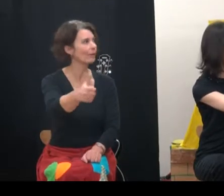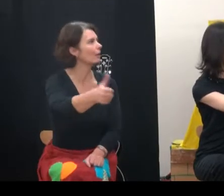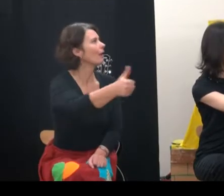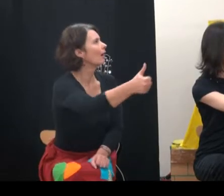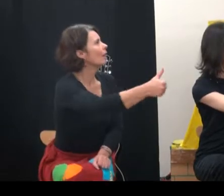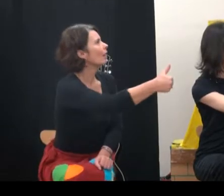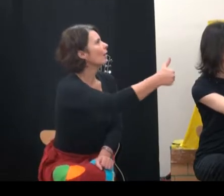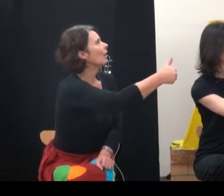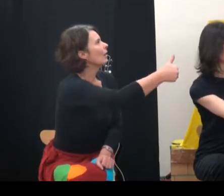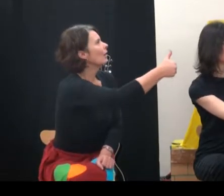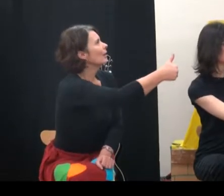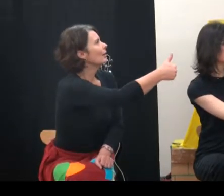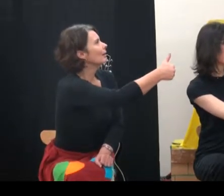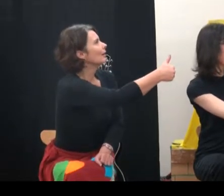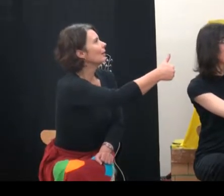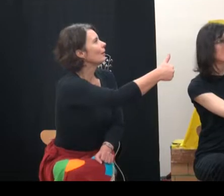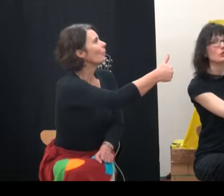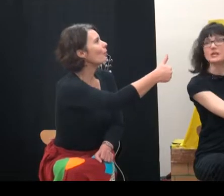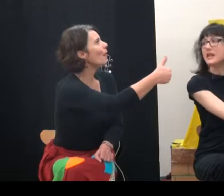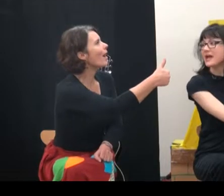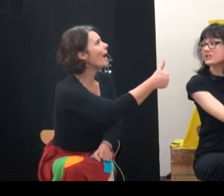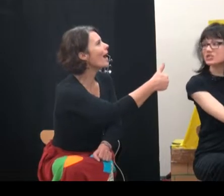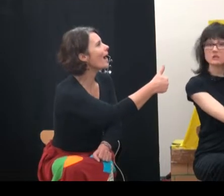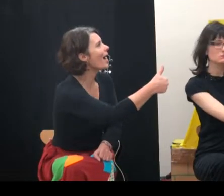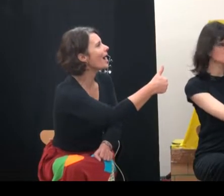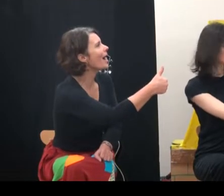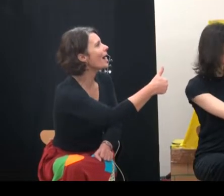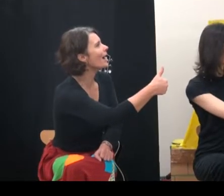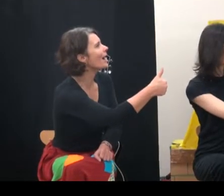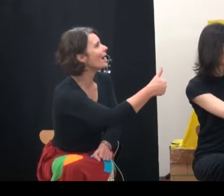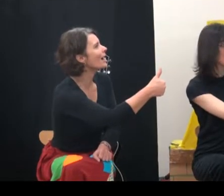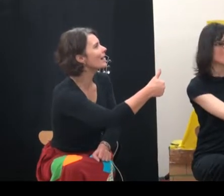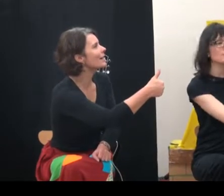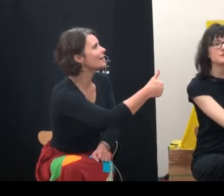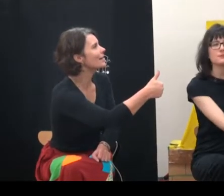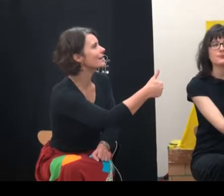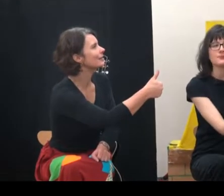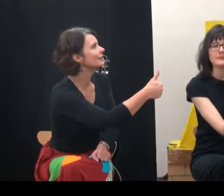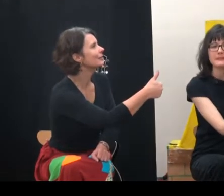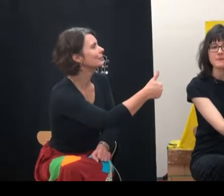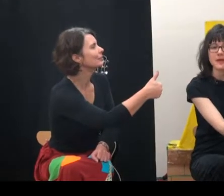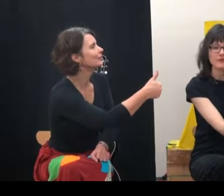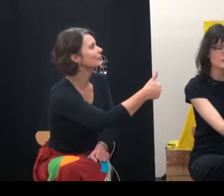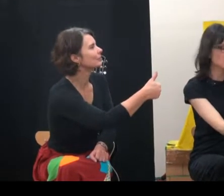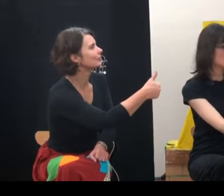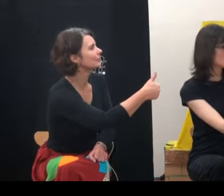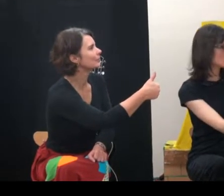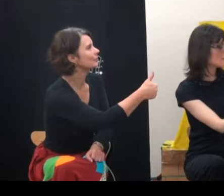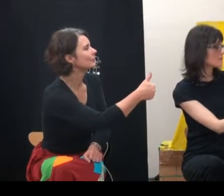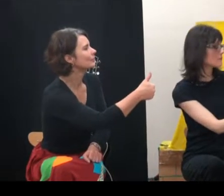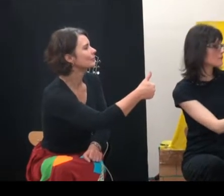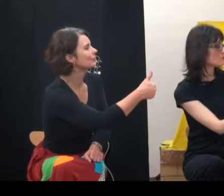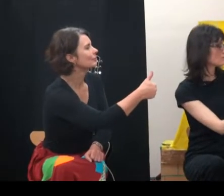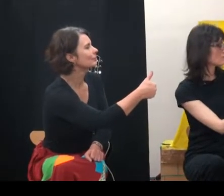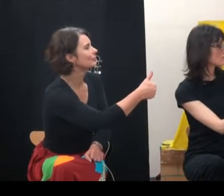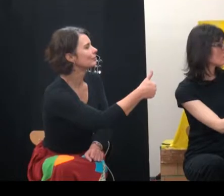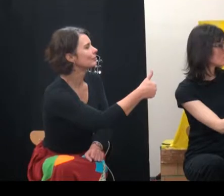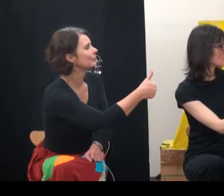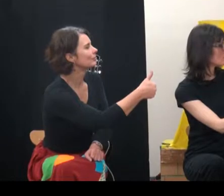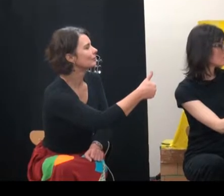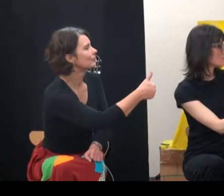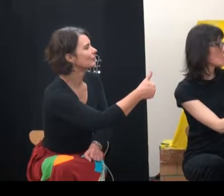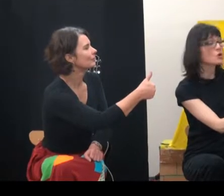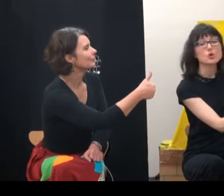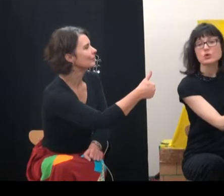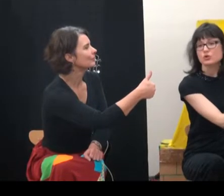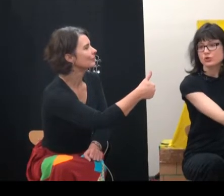fenêtre ! Il neige ! Petit pouce est émerveillé !